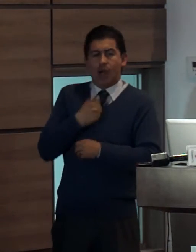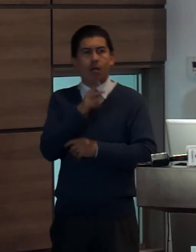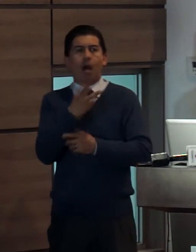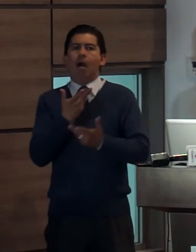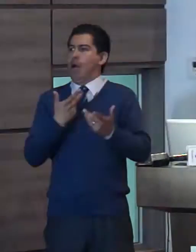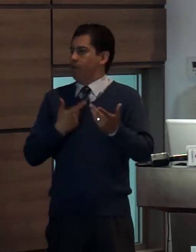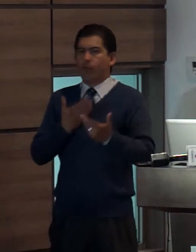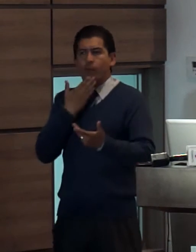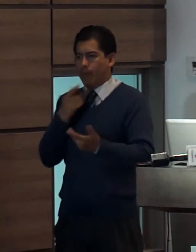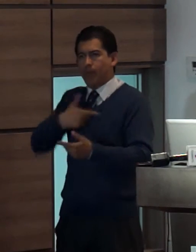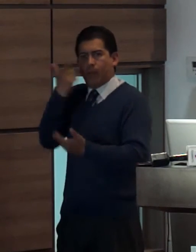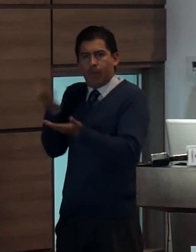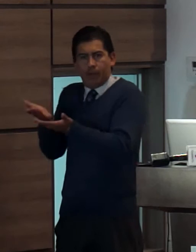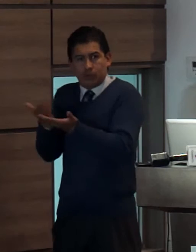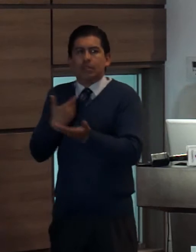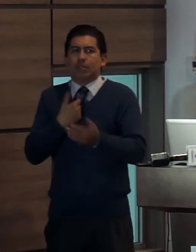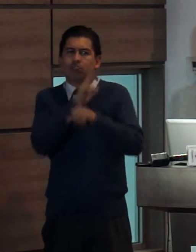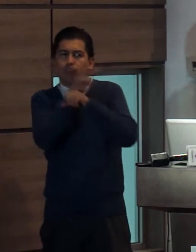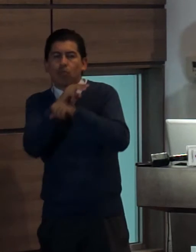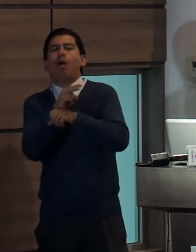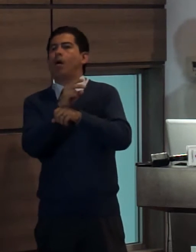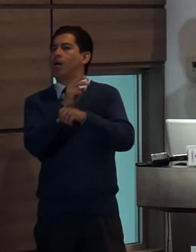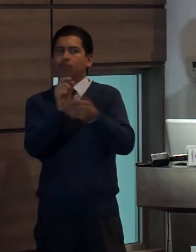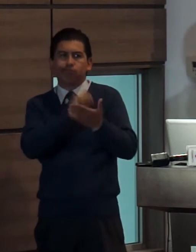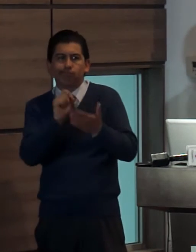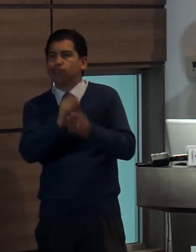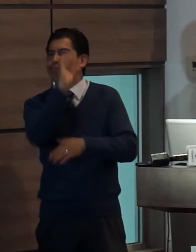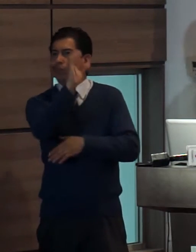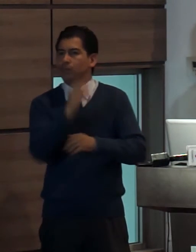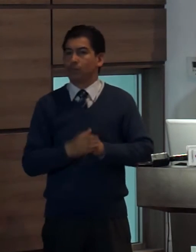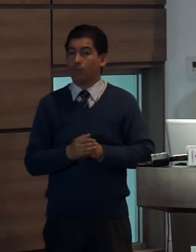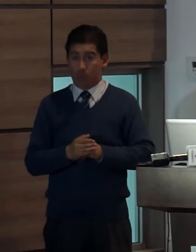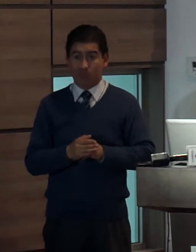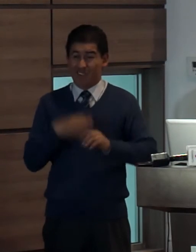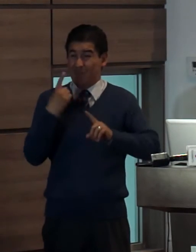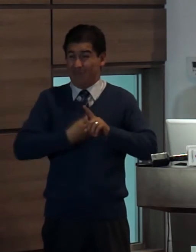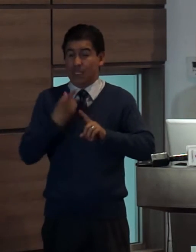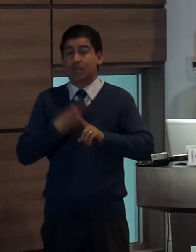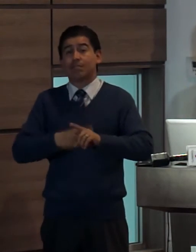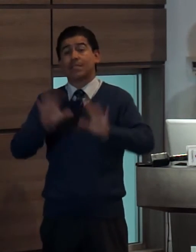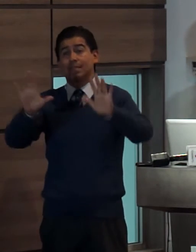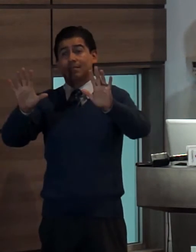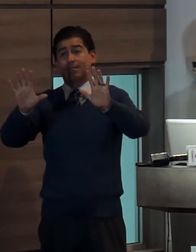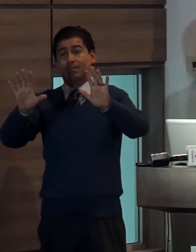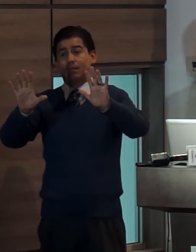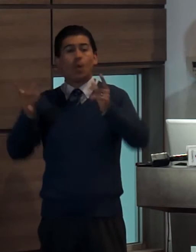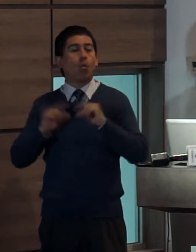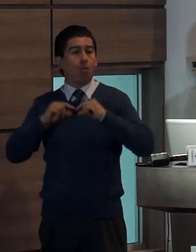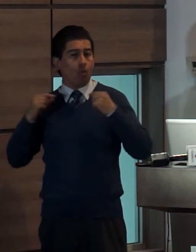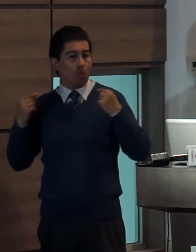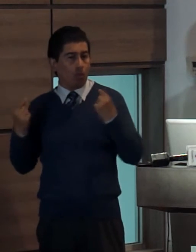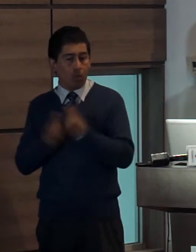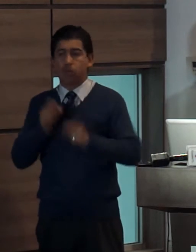10 meses del laboratorio ha significado el esfuerzo de muchas personas de